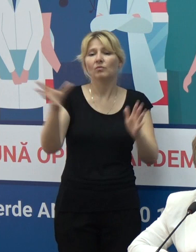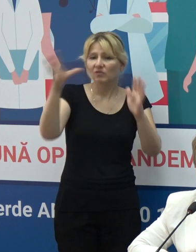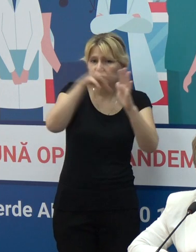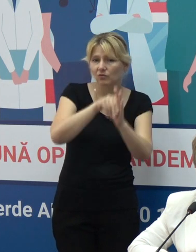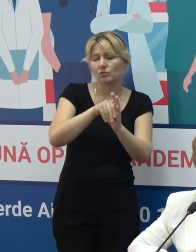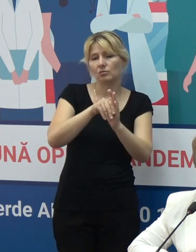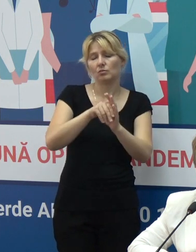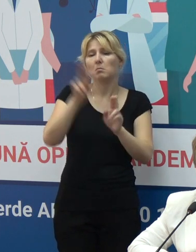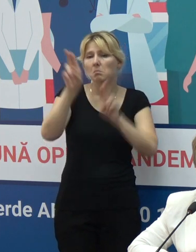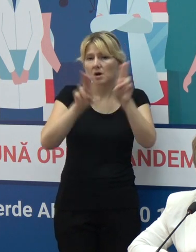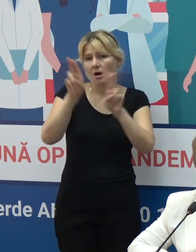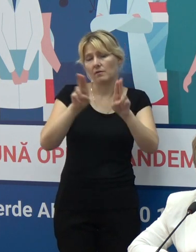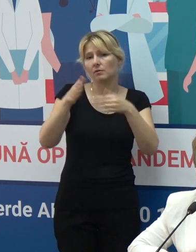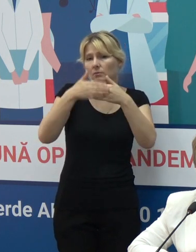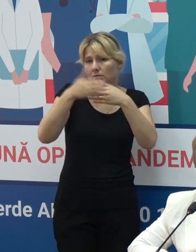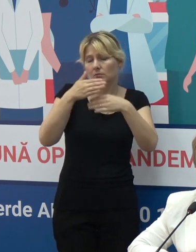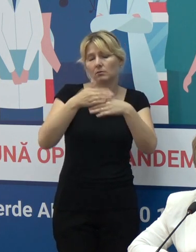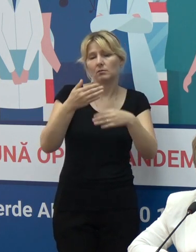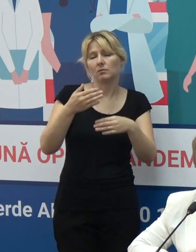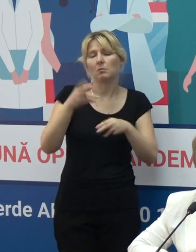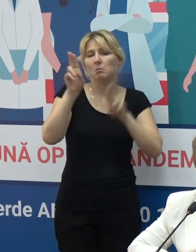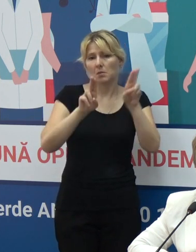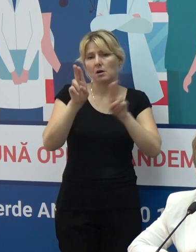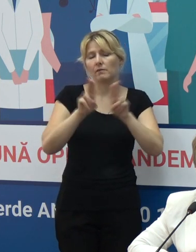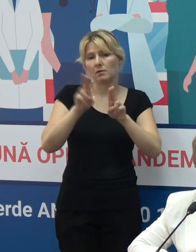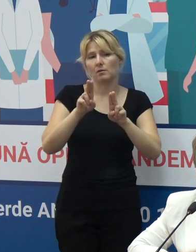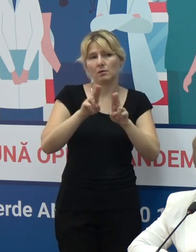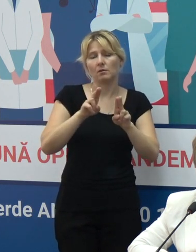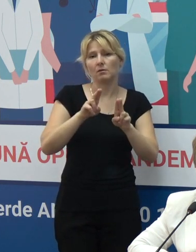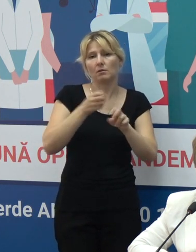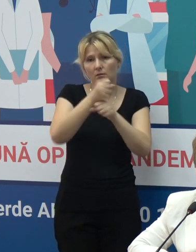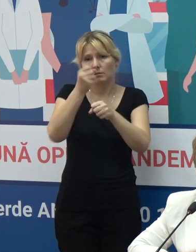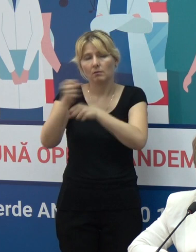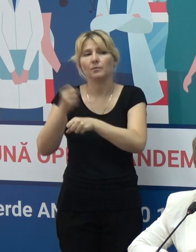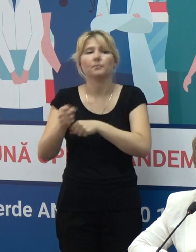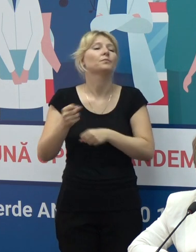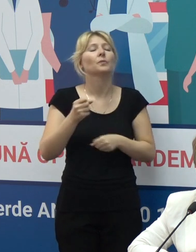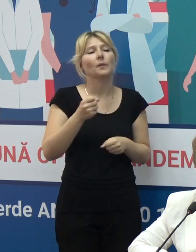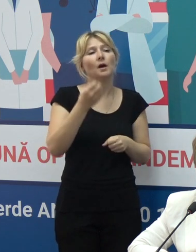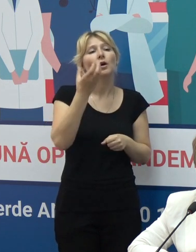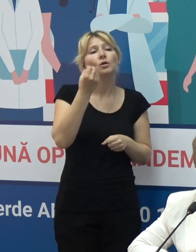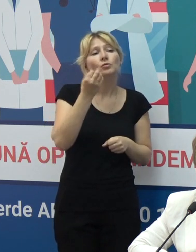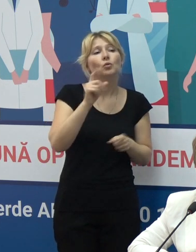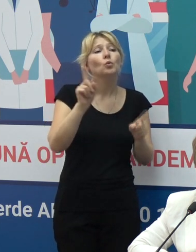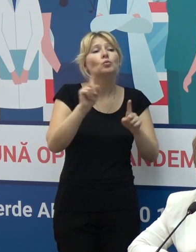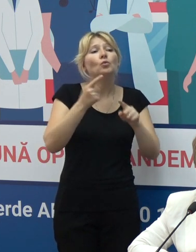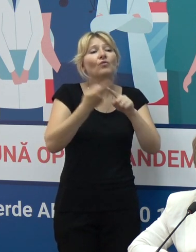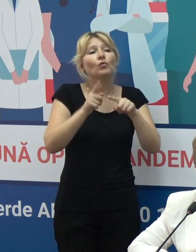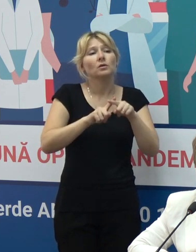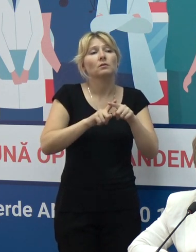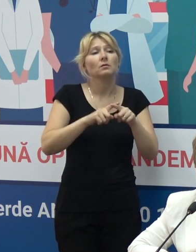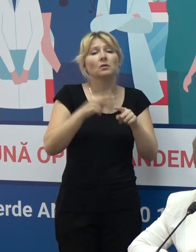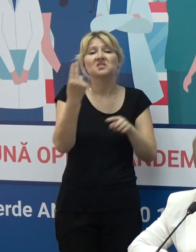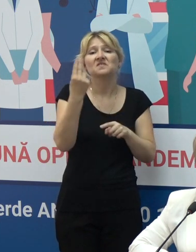respectarea acestor măsuri. Și vă rog, Dumnezeu, să faciți și o claritate. Ce presupune acest cod